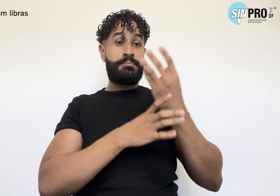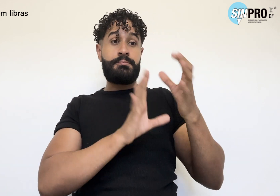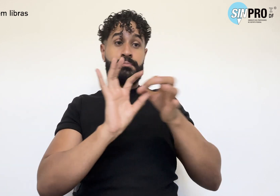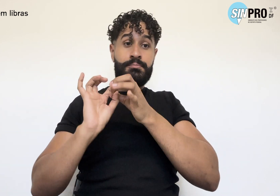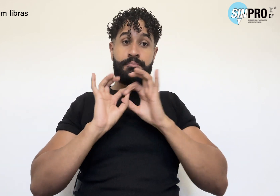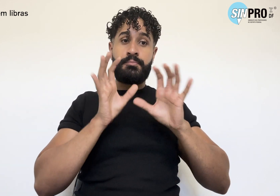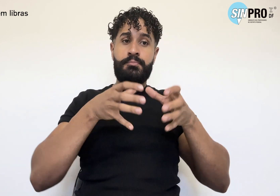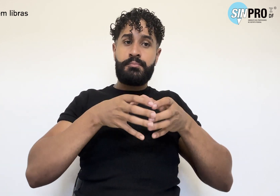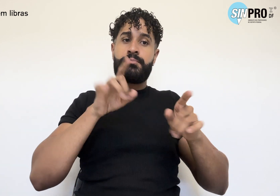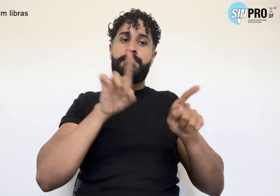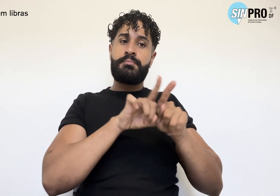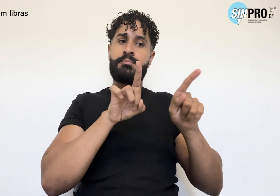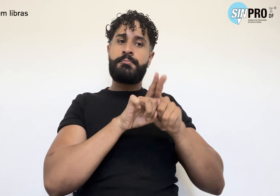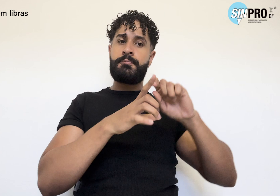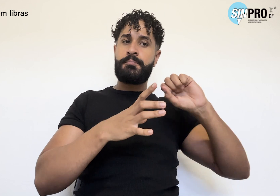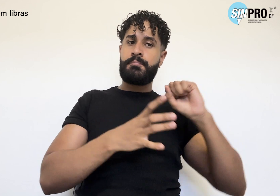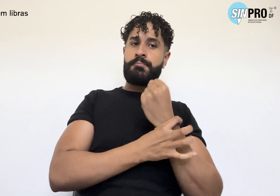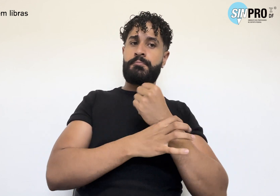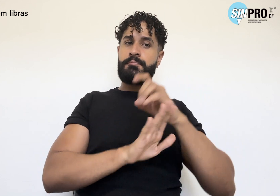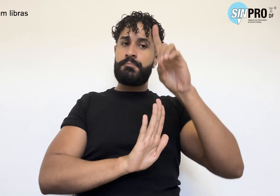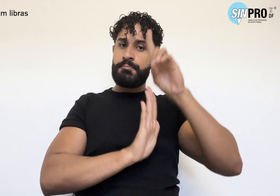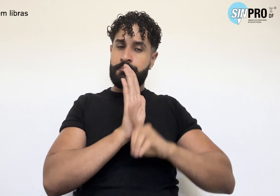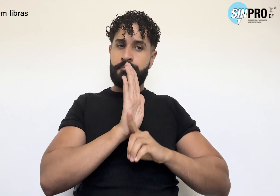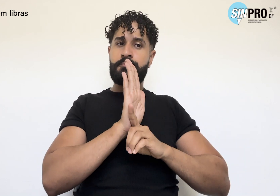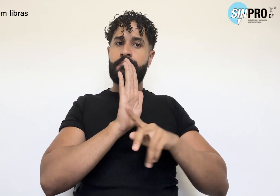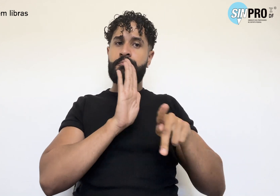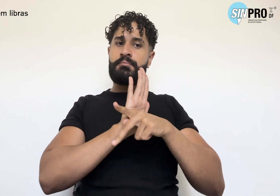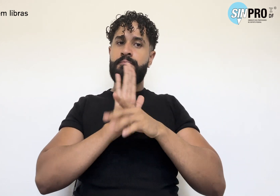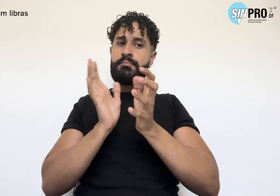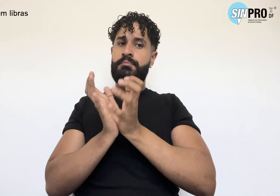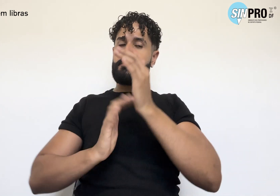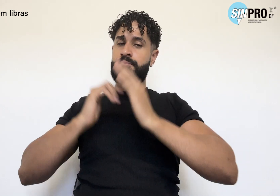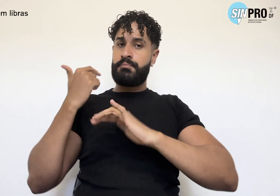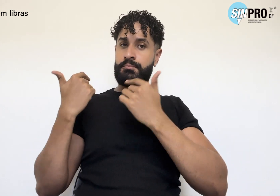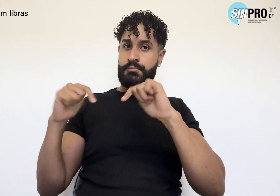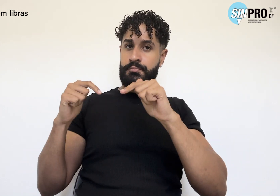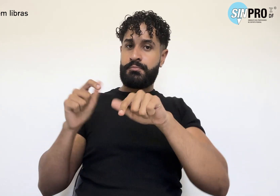e para assegurar direitos para trabalhadoras e trabalhadores